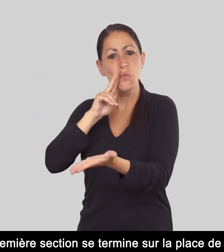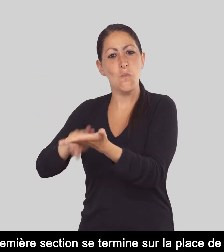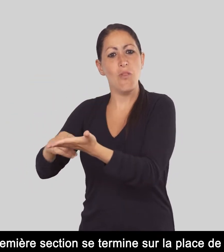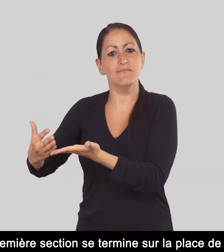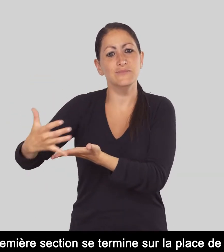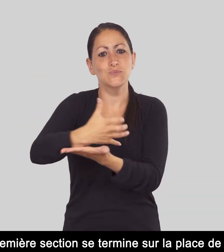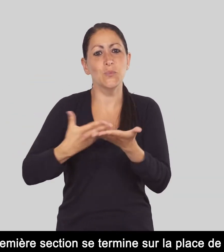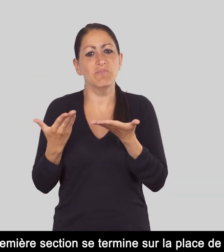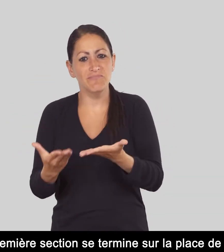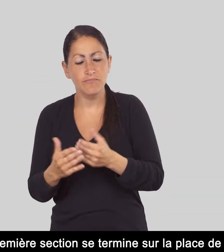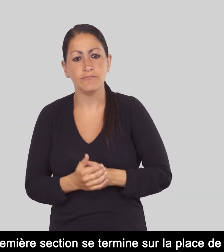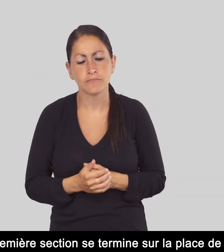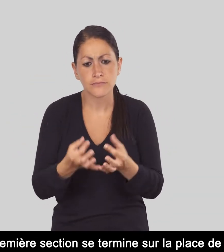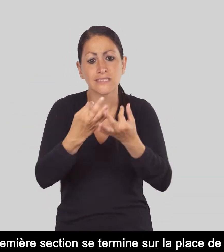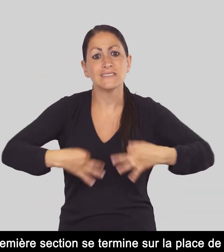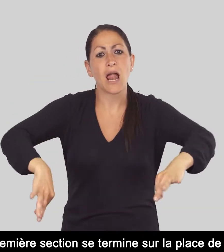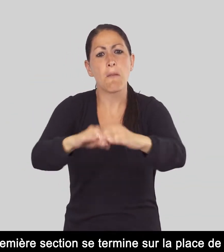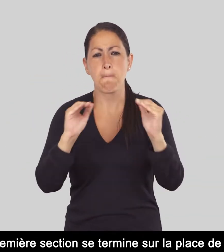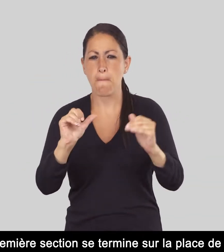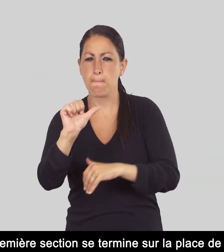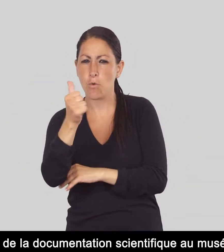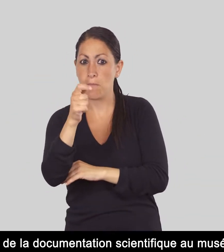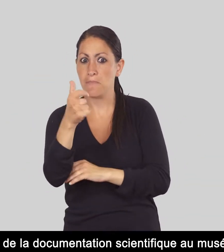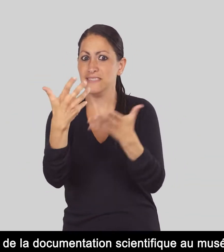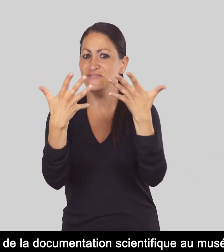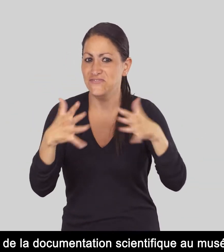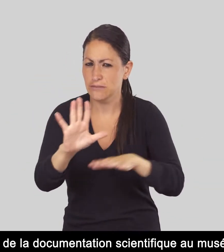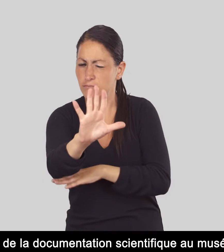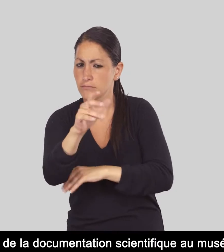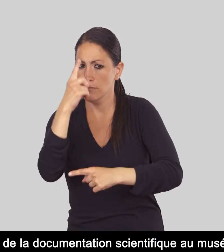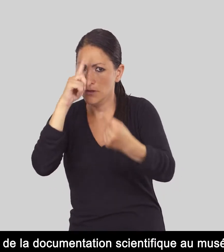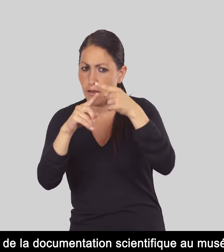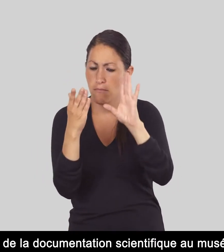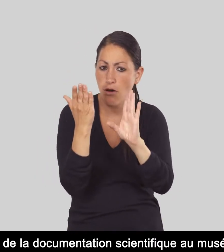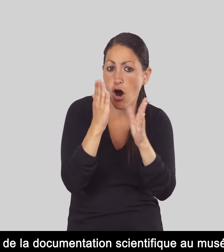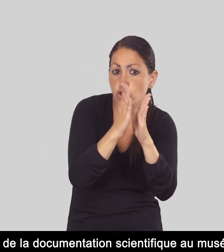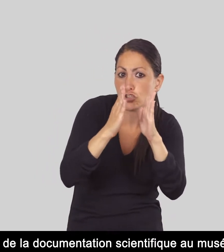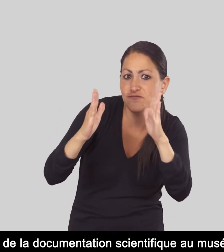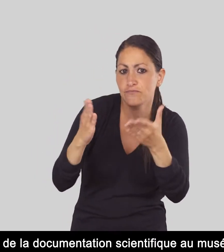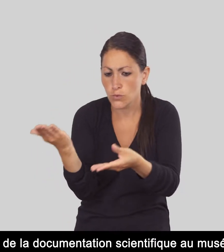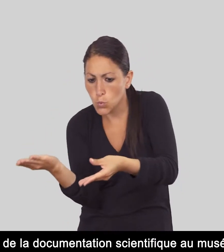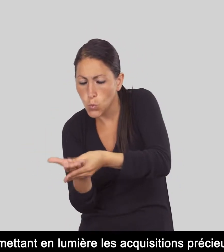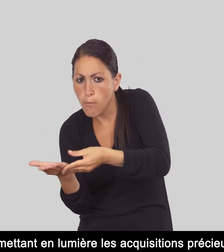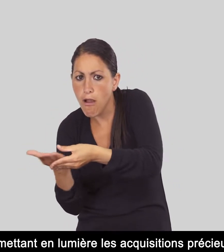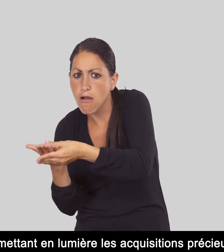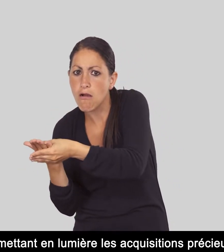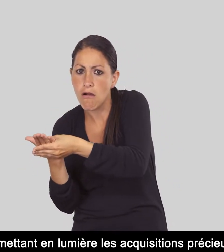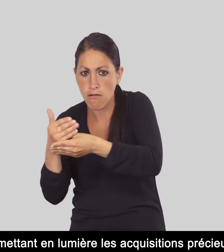Cette première section se termine sur la place de l'archive et de la documentation scientifique au musée en mettant en